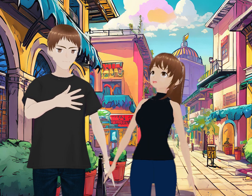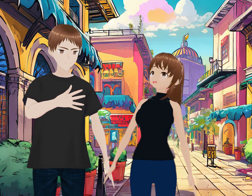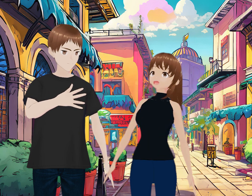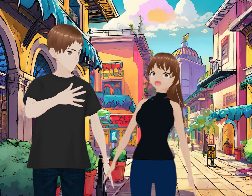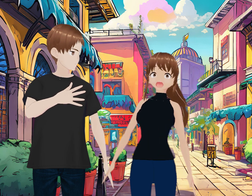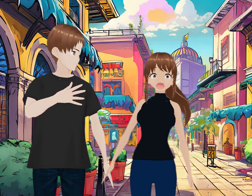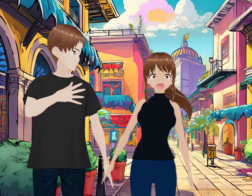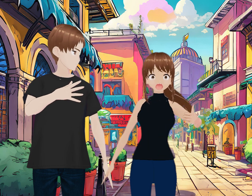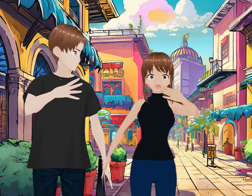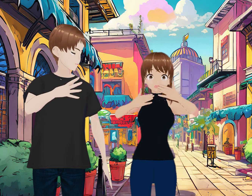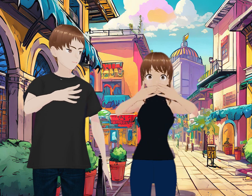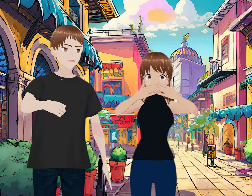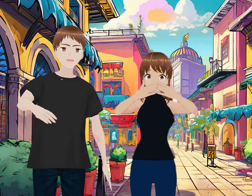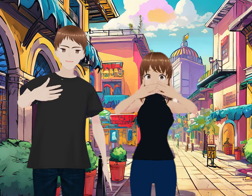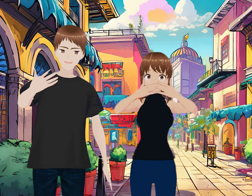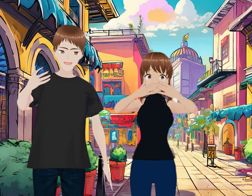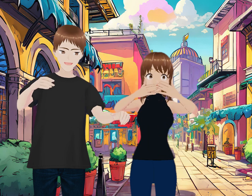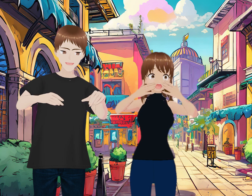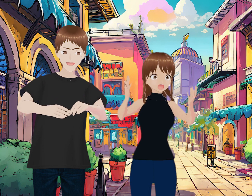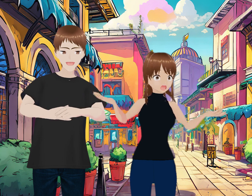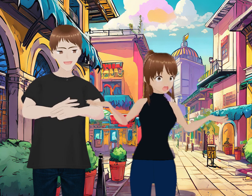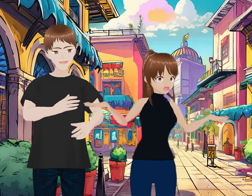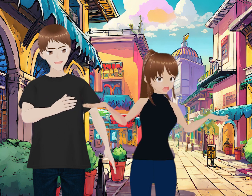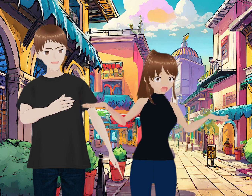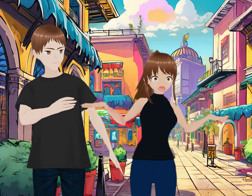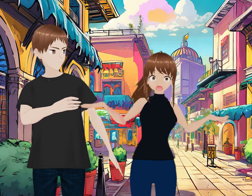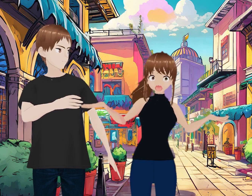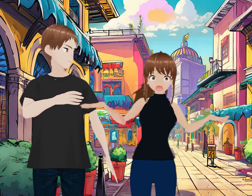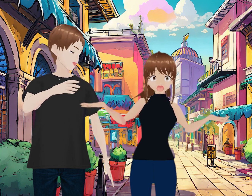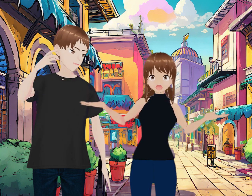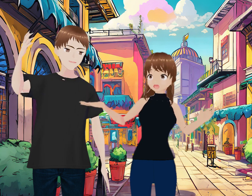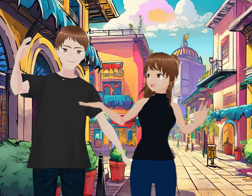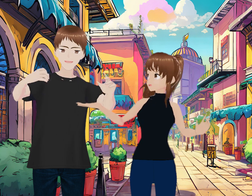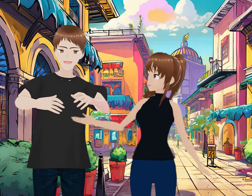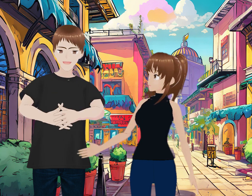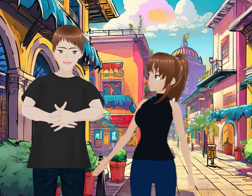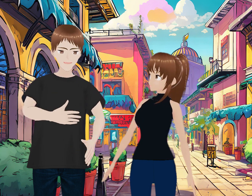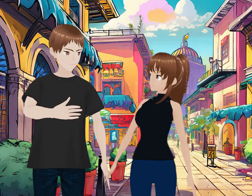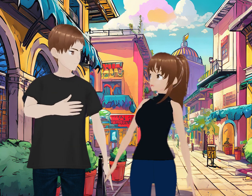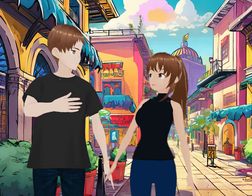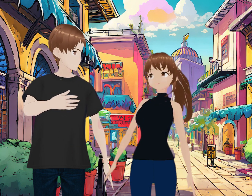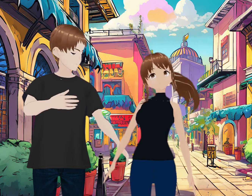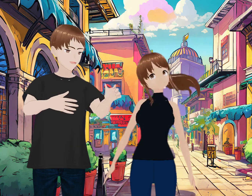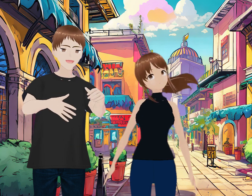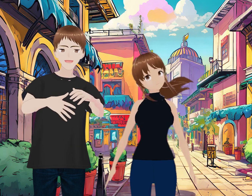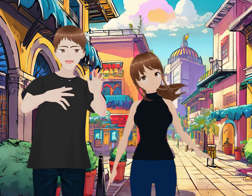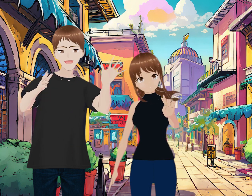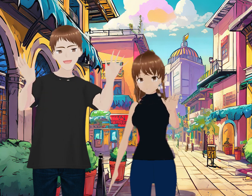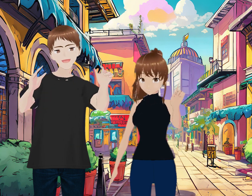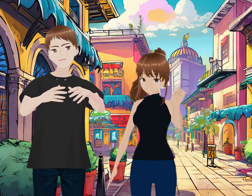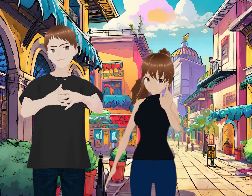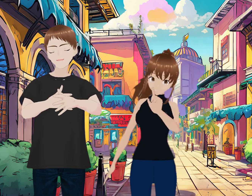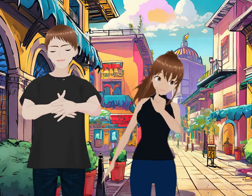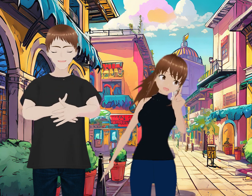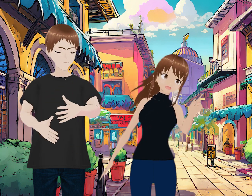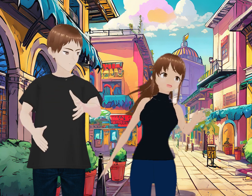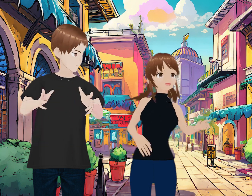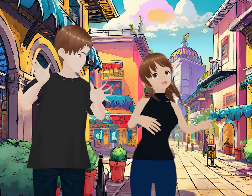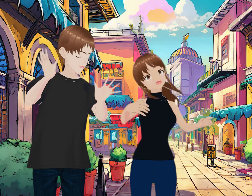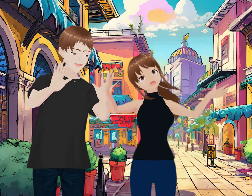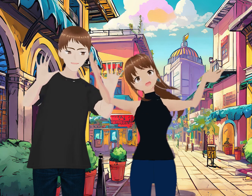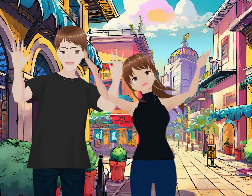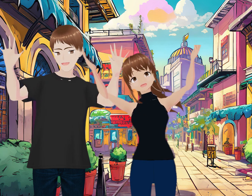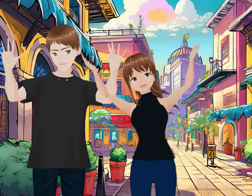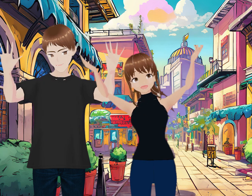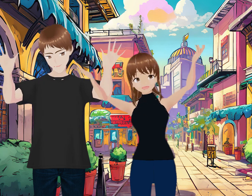apogo que nos pusieron, la generación de los huevones, perdón, de los Slackers, de los que no trabajábamos demasiado. Y ya luego llegaron los millennials y eso fue otra cuestión. luego